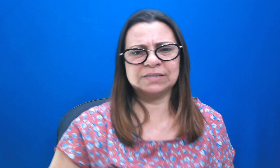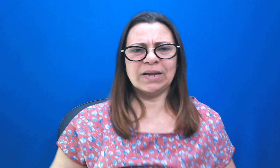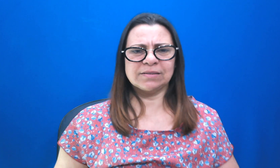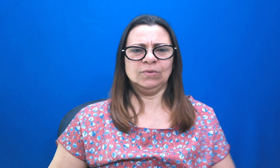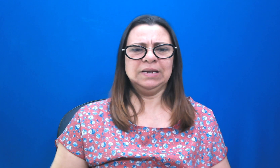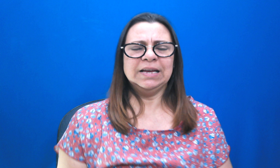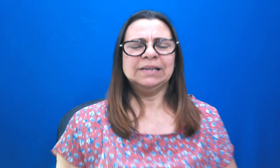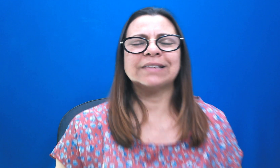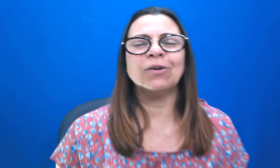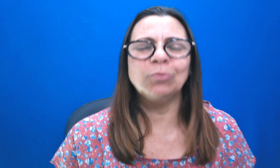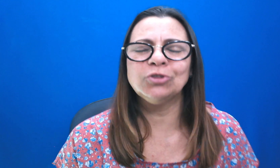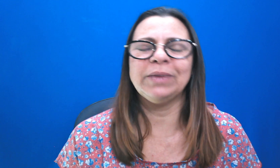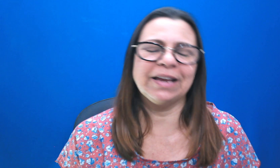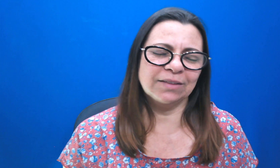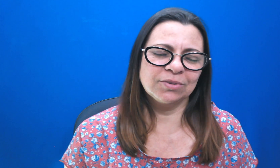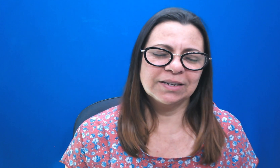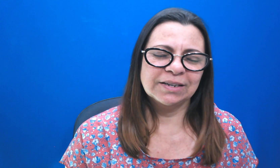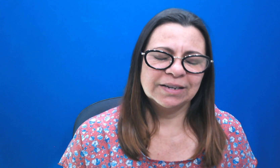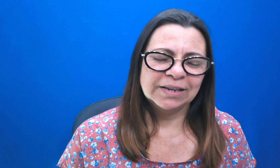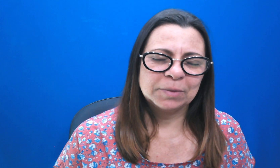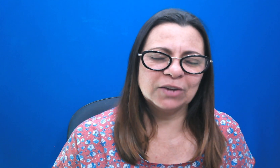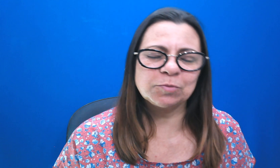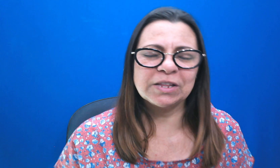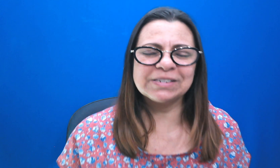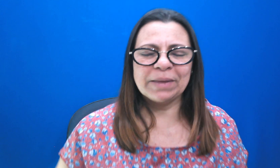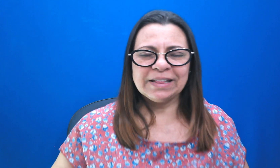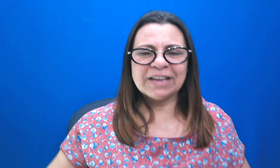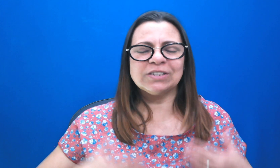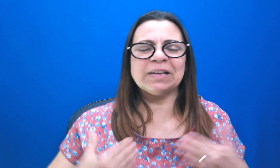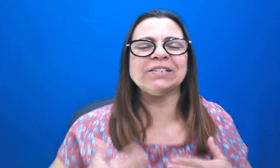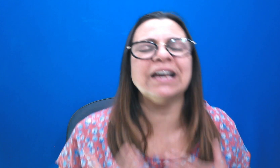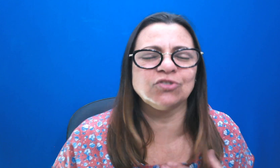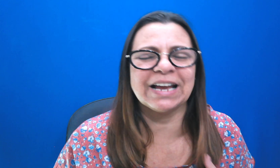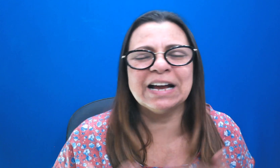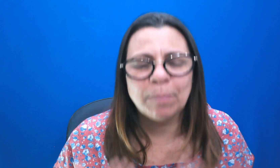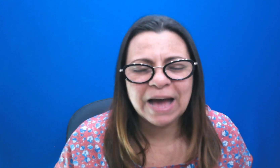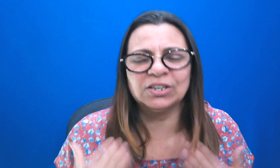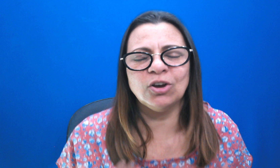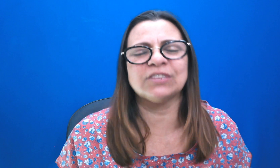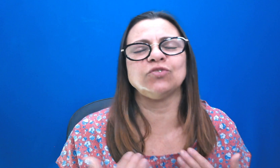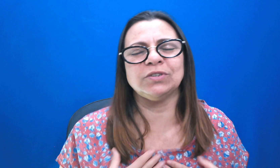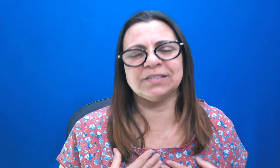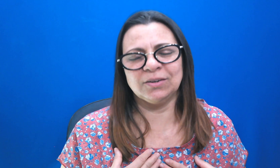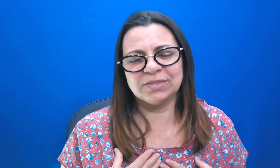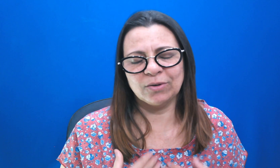essa oração. Senhor, muito obrigado. Porque nós podemos aprender que nós temos anjos acampados à nossa disposição, Senhor.